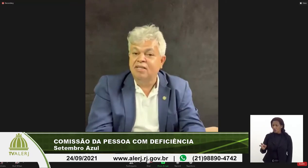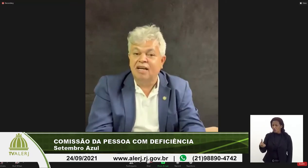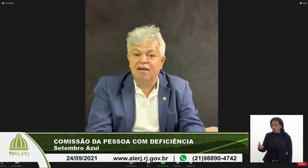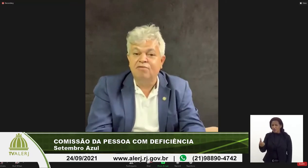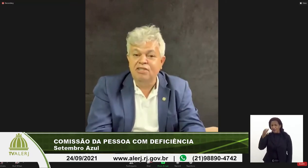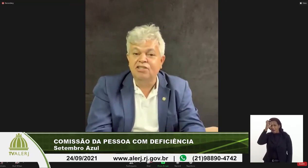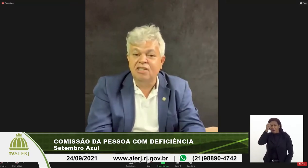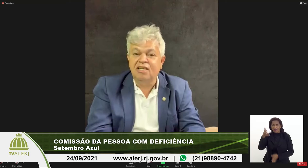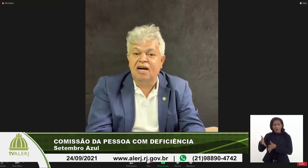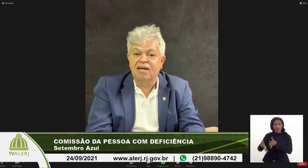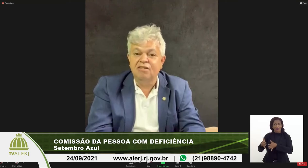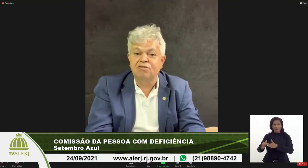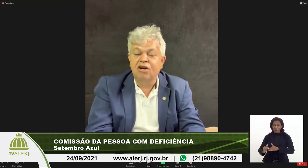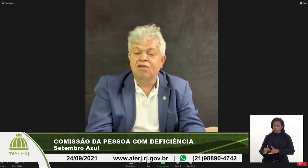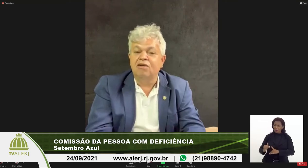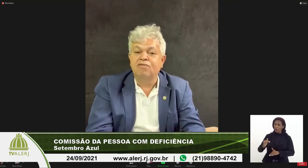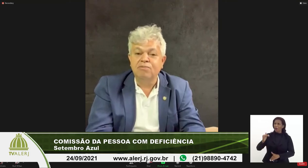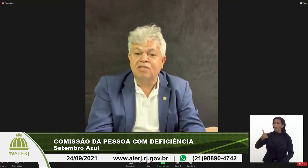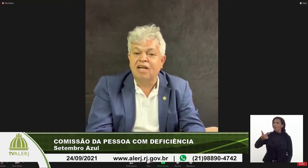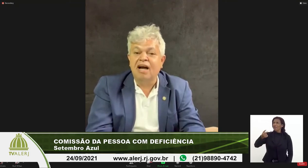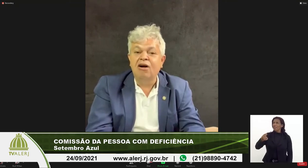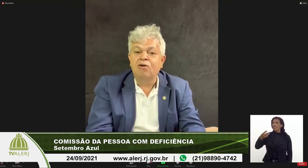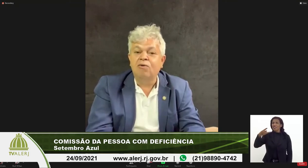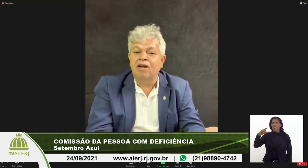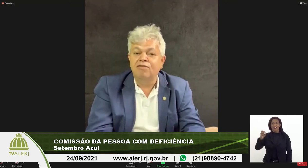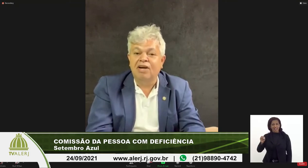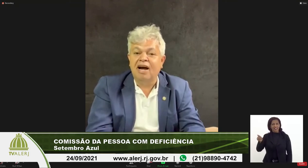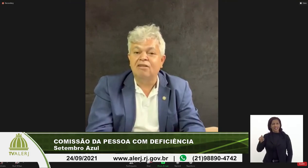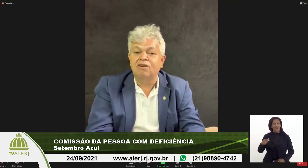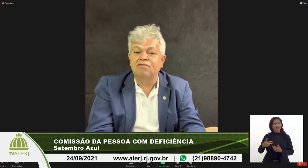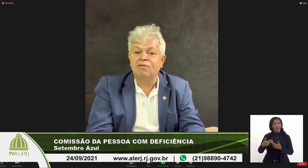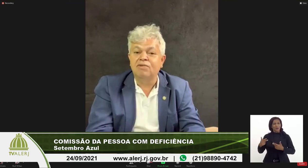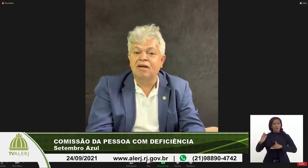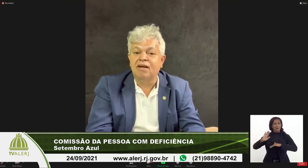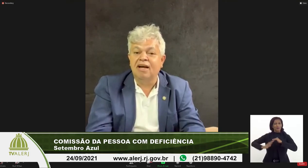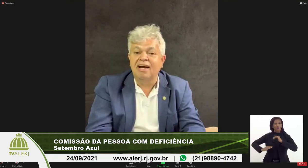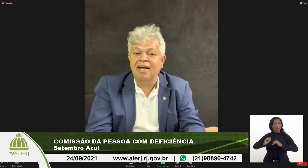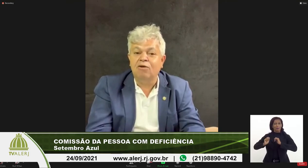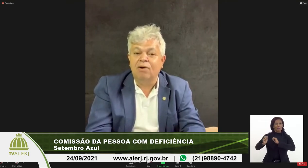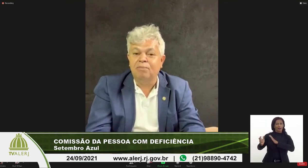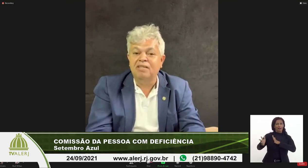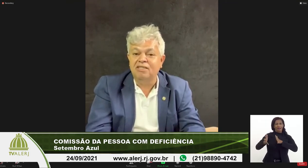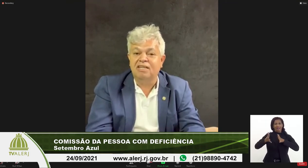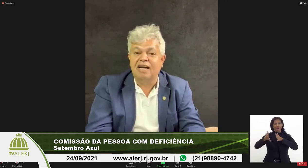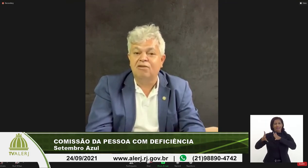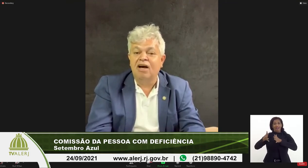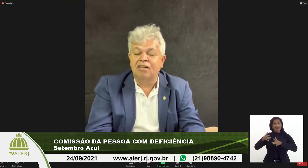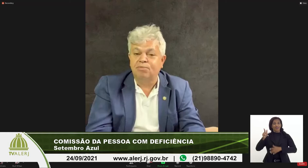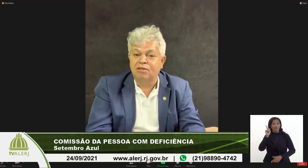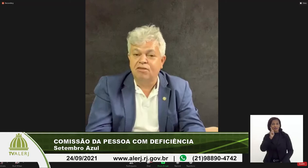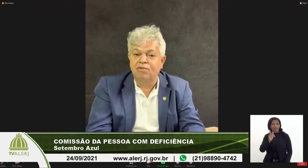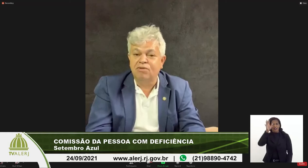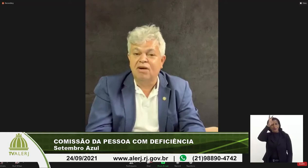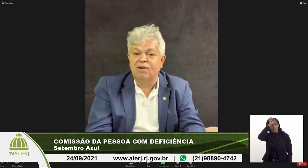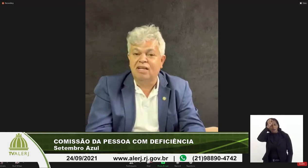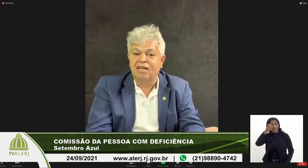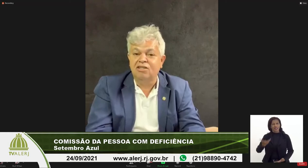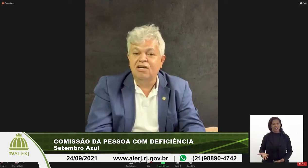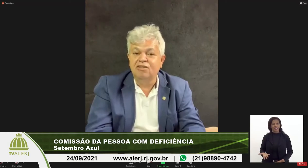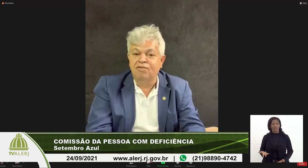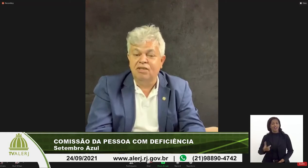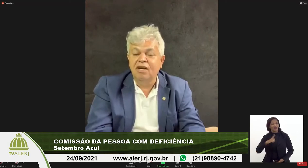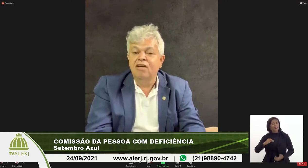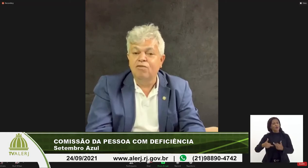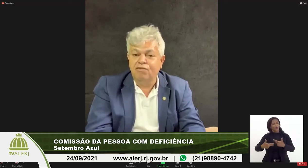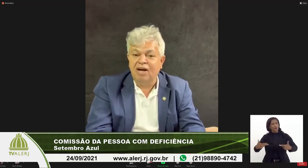livro daqui a 20, 30 anos nós vamos estar qualificados nós vamos ganhar com aprendizado as pessoas vão ter qualidade